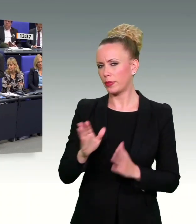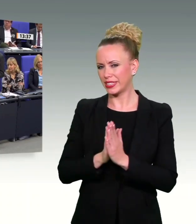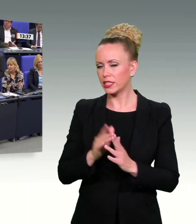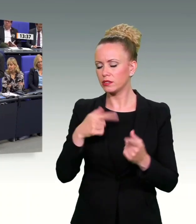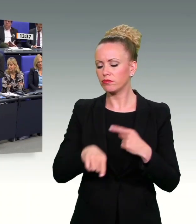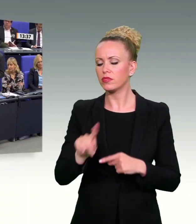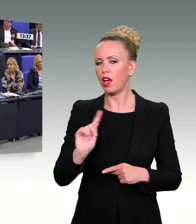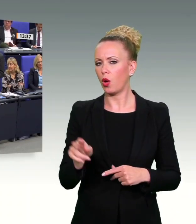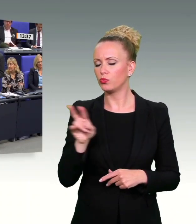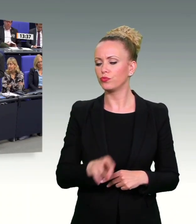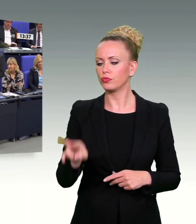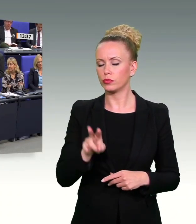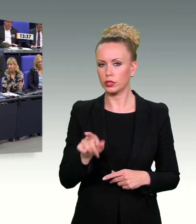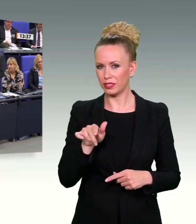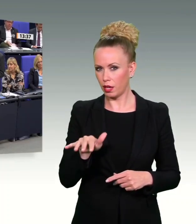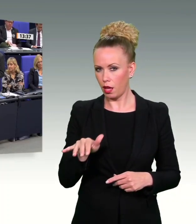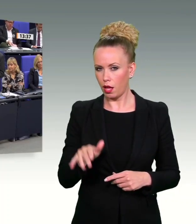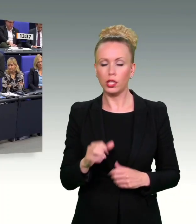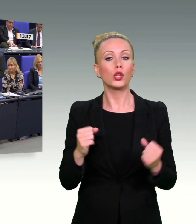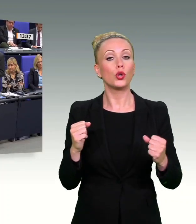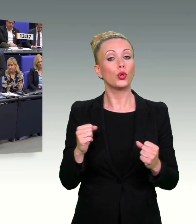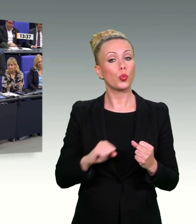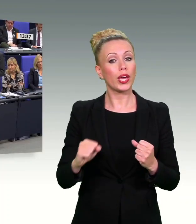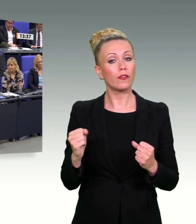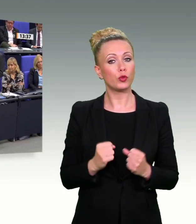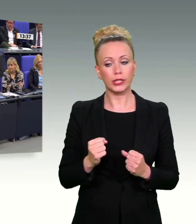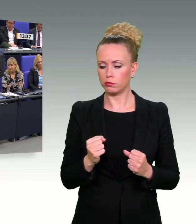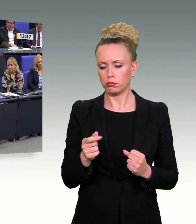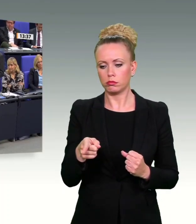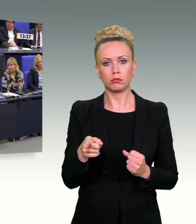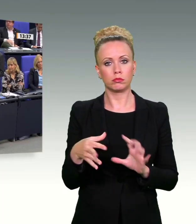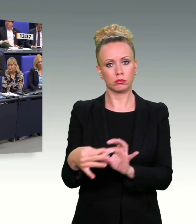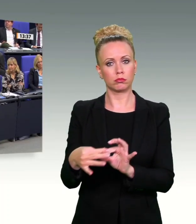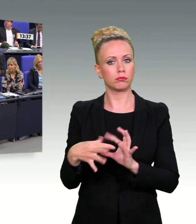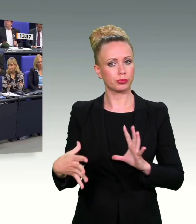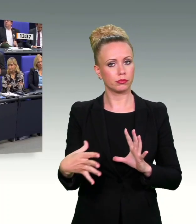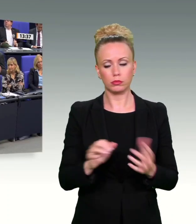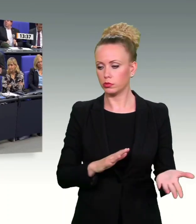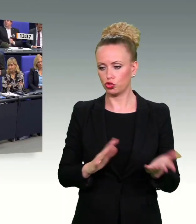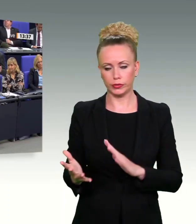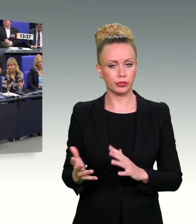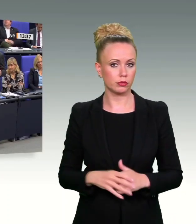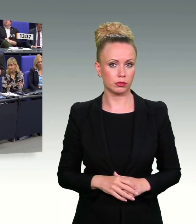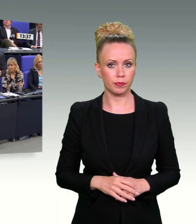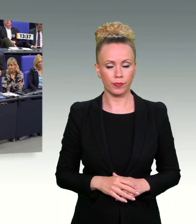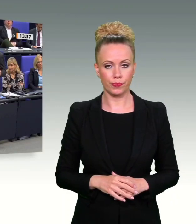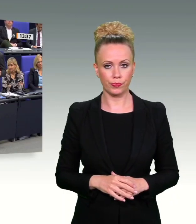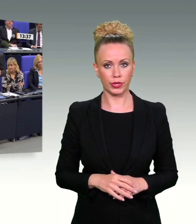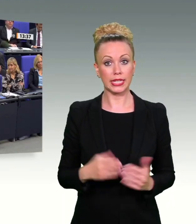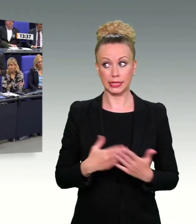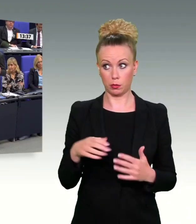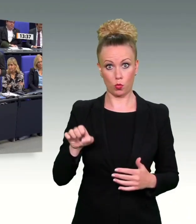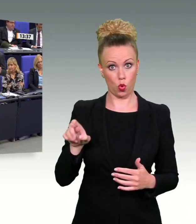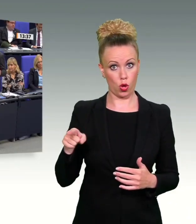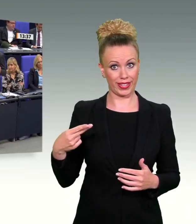Freeze scheitern werden. Und jetzt gestehe ich Ihnen zu, das habe ich in der Rede gesagt, die Positionen, die wir hatten und was der EuGH dazu gesagt